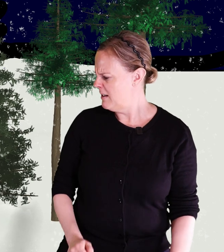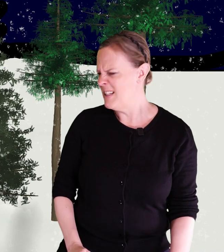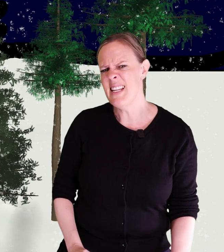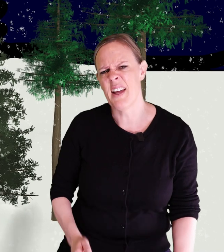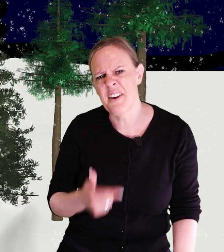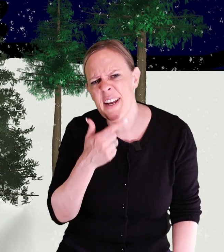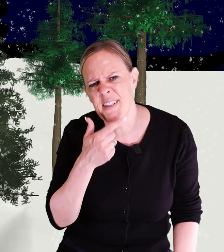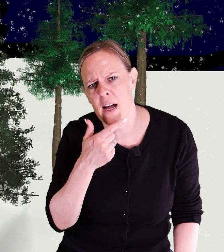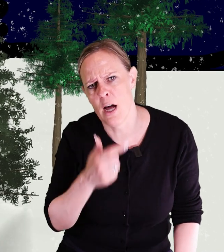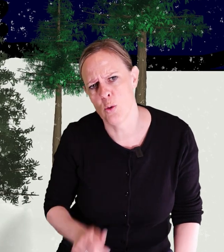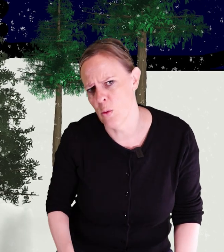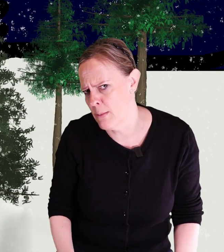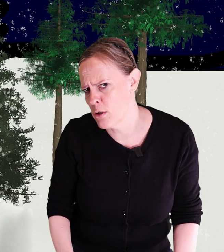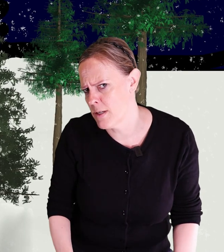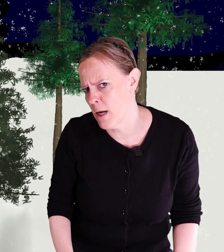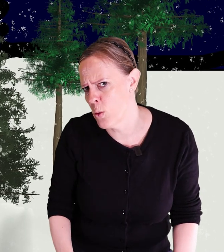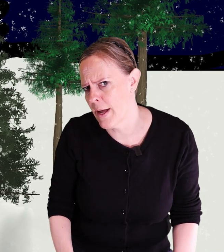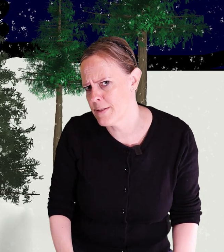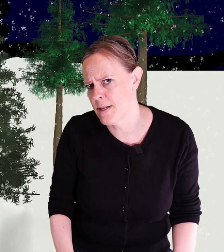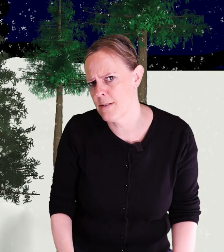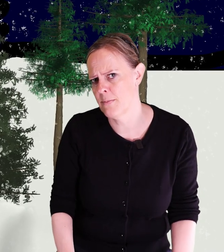Lite rädd är han nog. måste han nog erkänna.